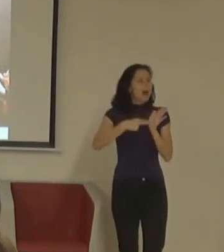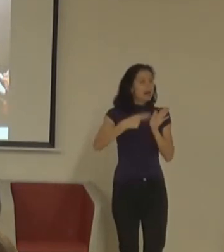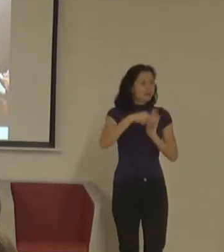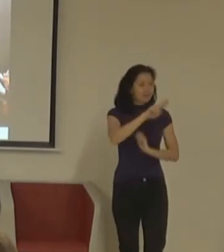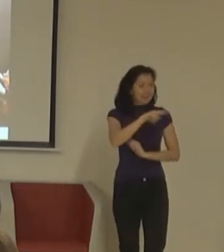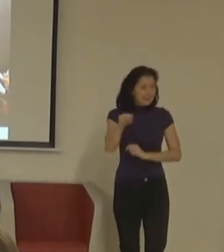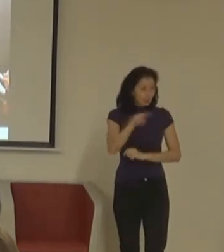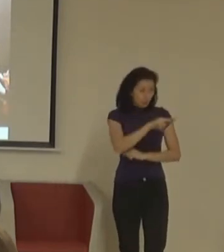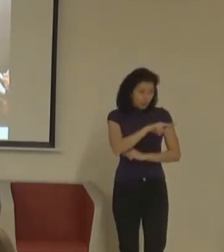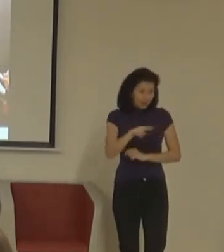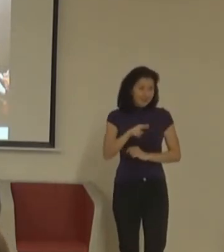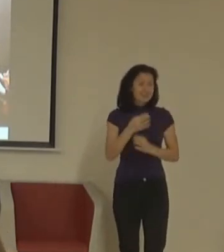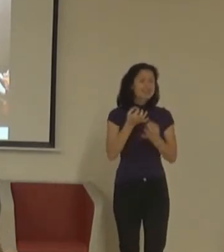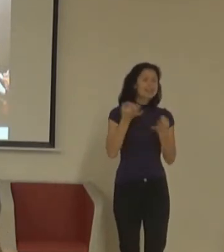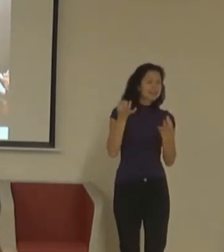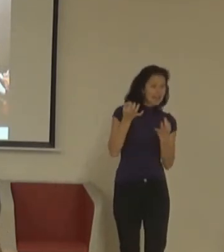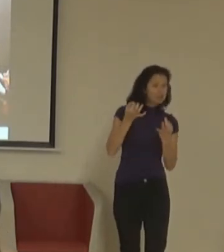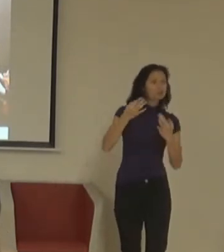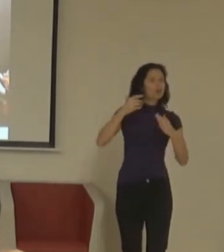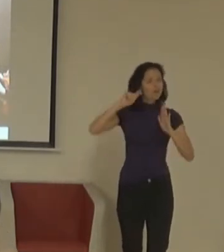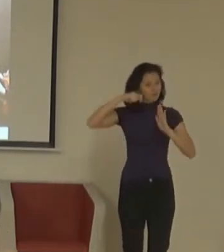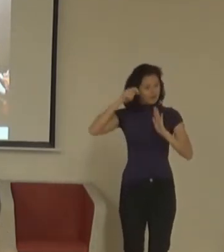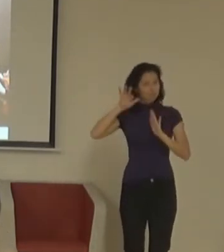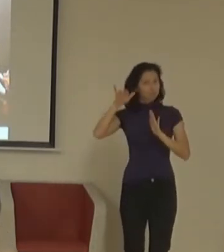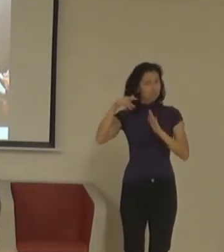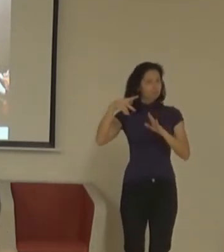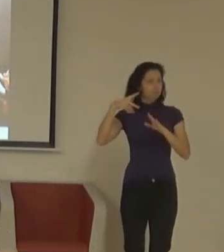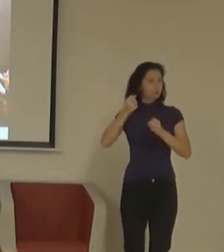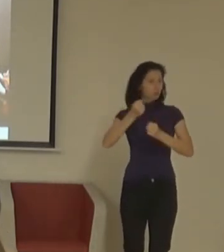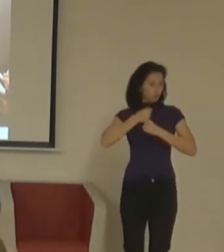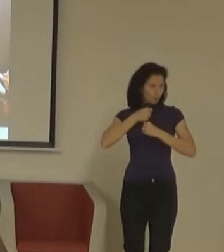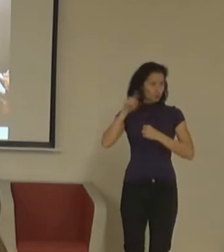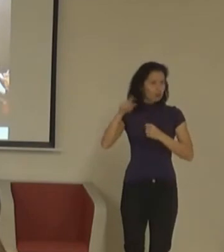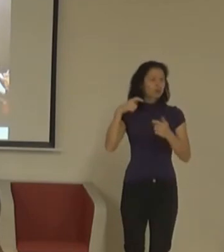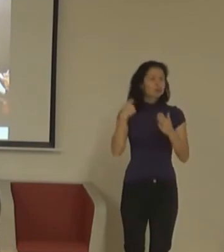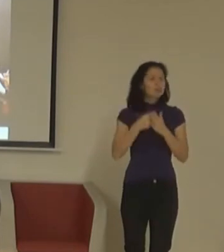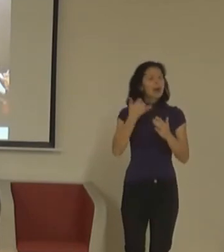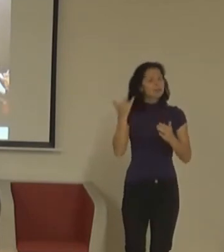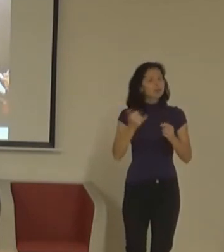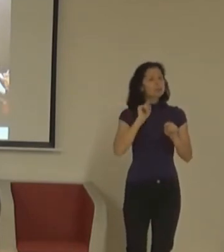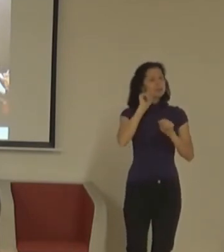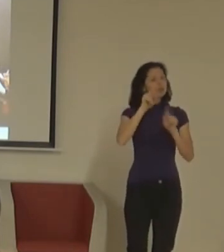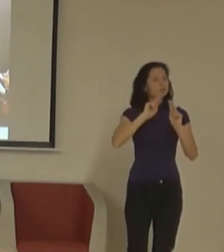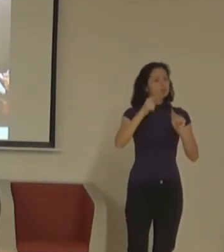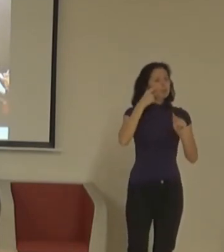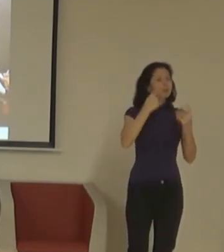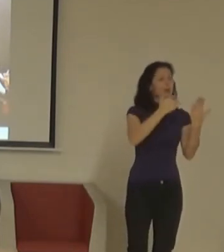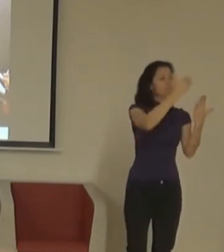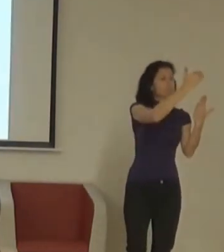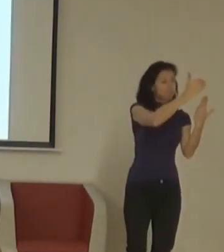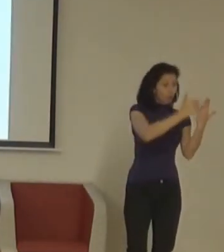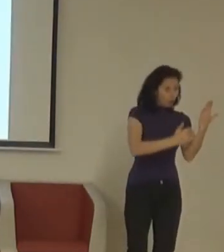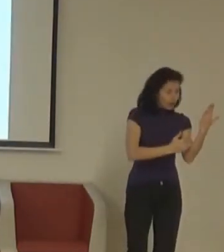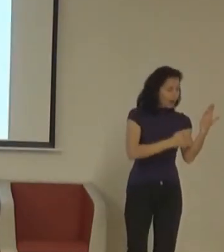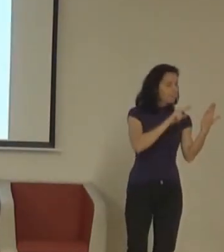všechny, ale některý. A na webu i v programu je vidět, který to jsou, abyste se nenatěšili zbytečně.